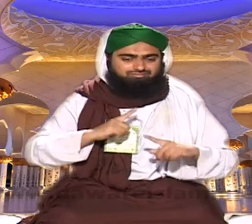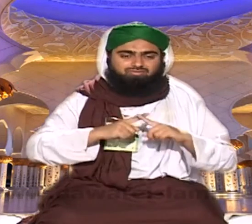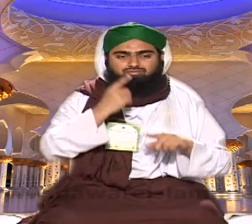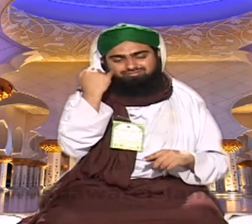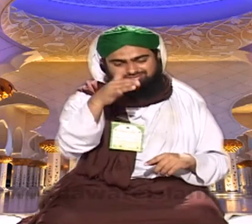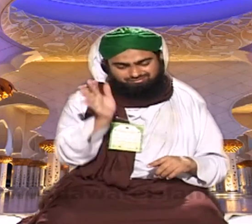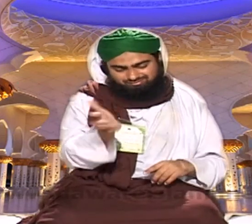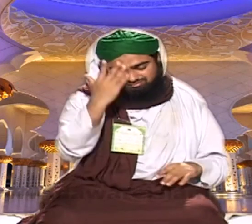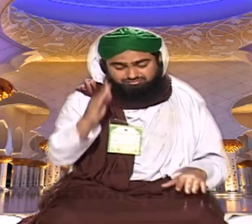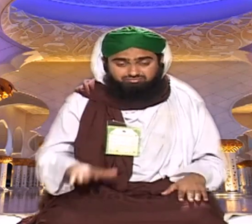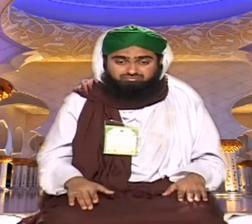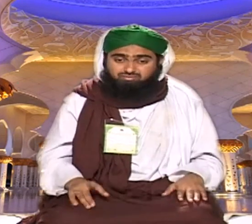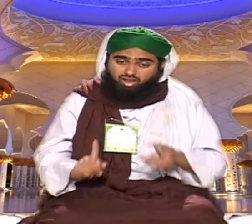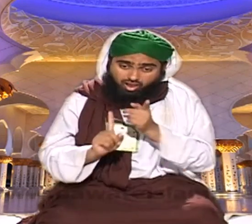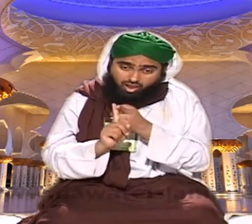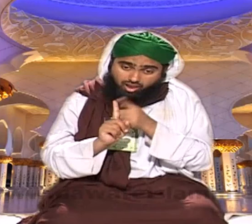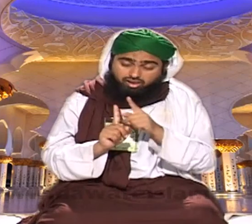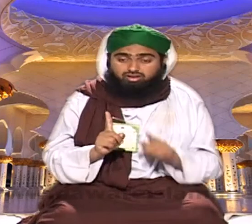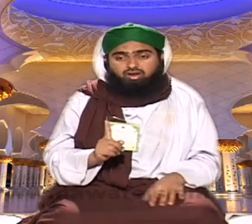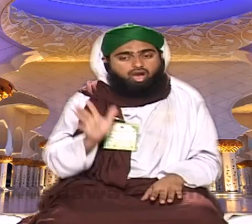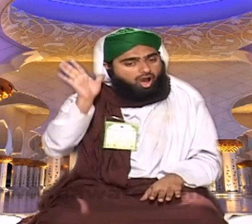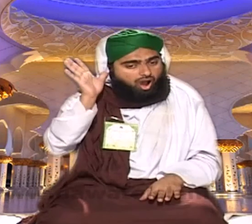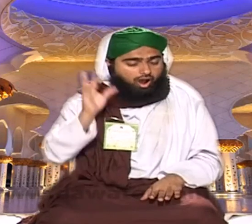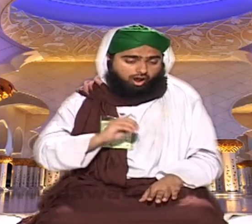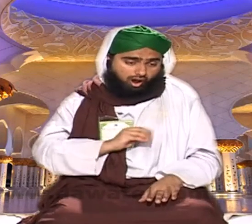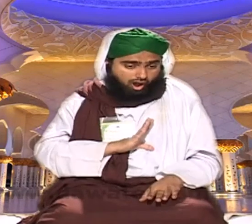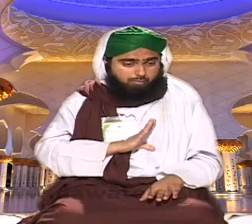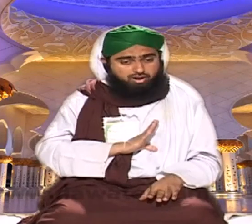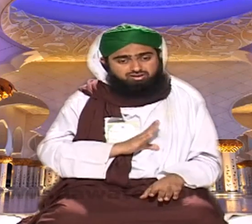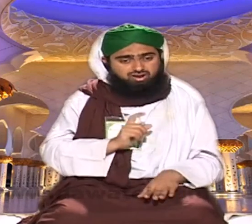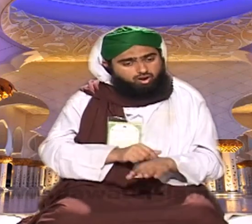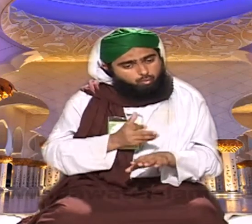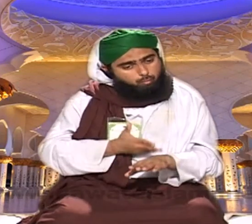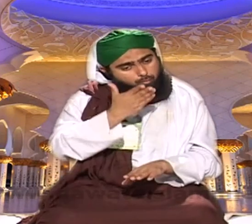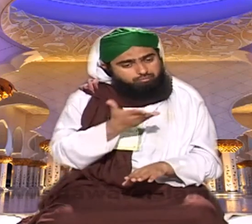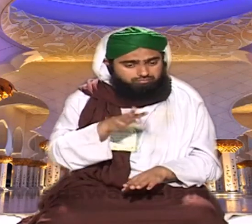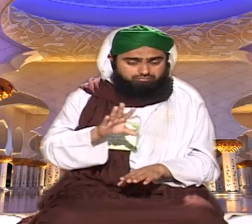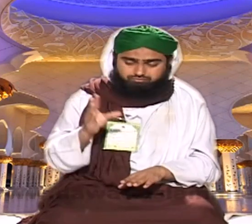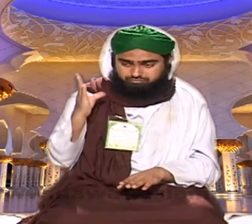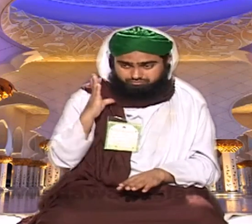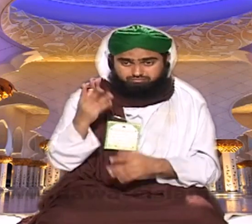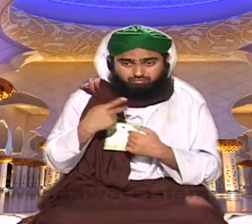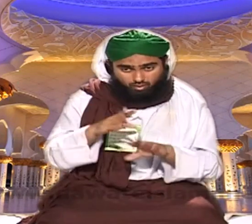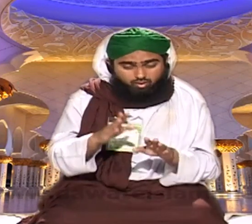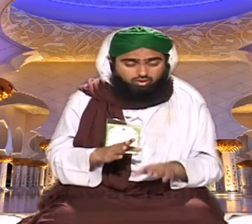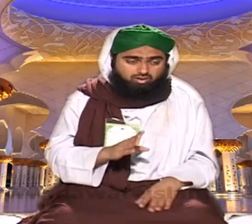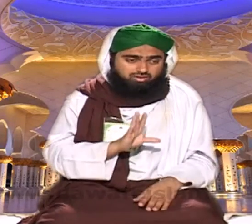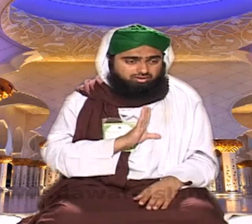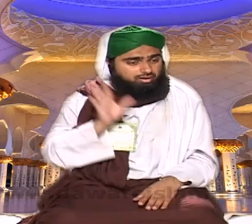خادم ہوا کریک بھتا ہے تو بہرحال یہ کہ میرے اسلامی بھائیو ایک تو تاخیر سے کسی کام کو کر دینا اور دوسرا سرے سے